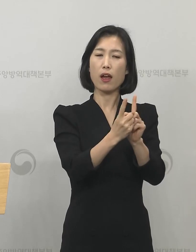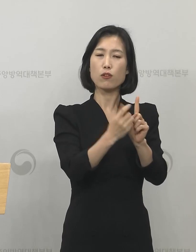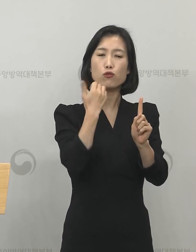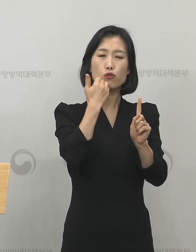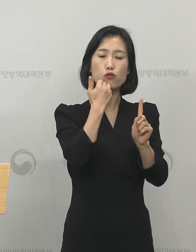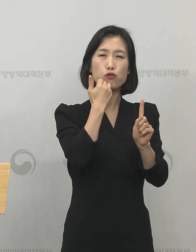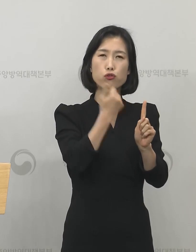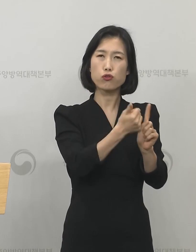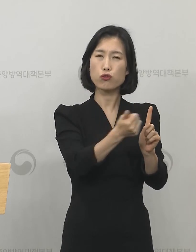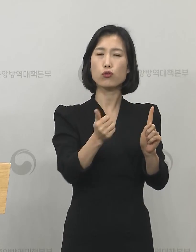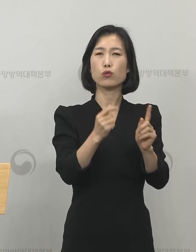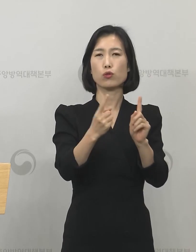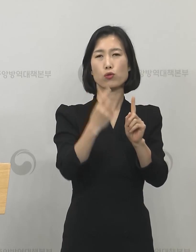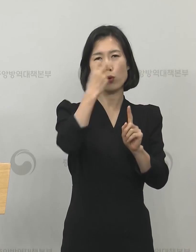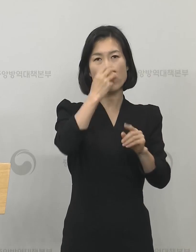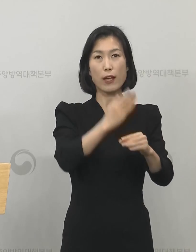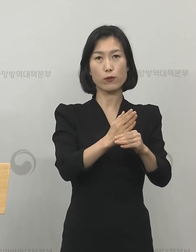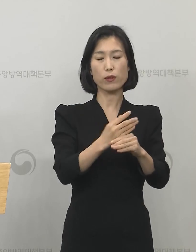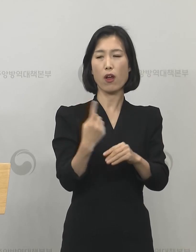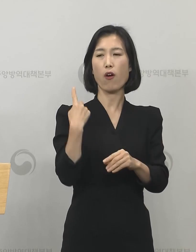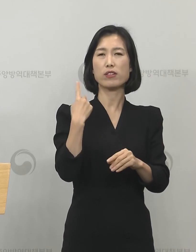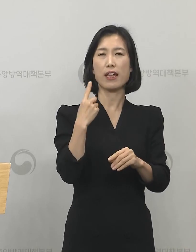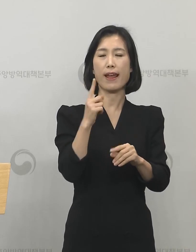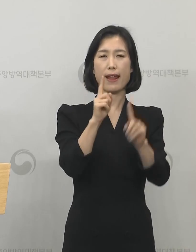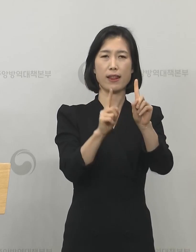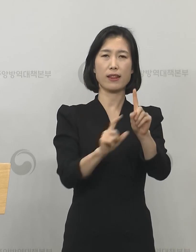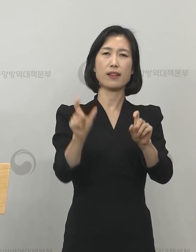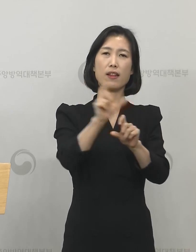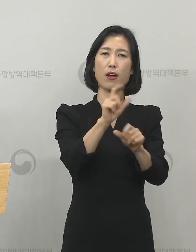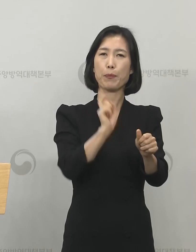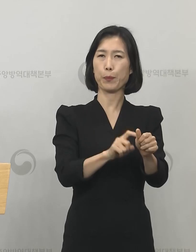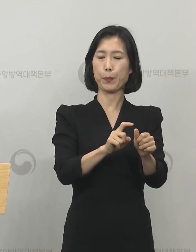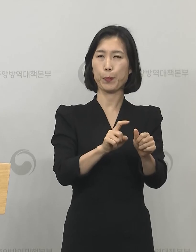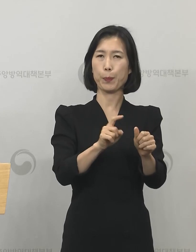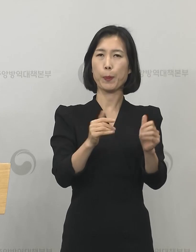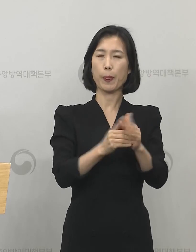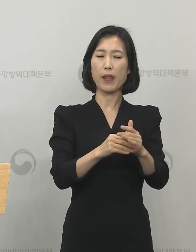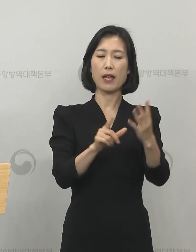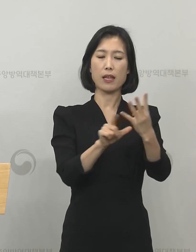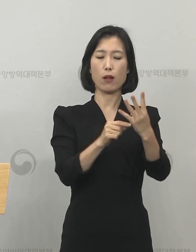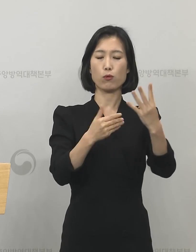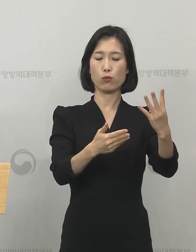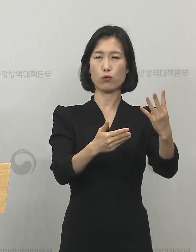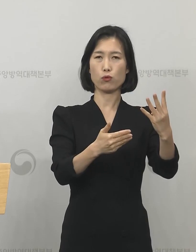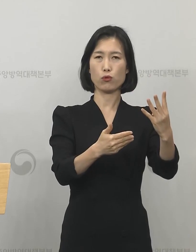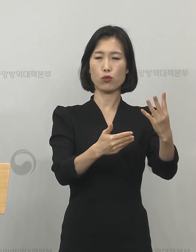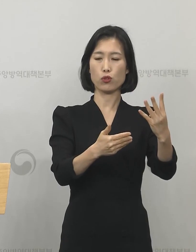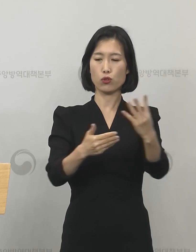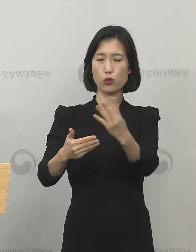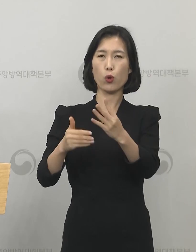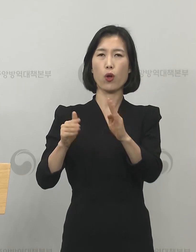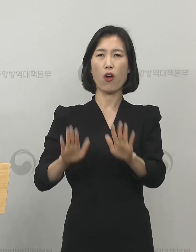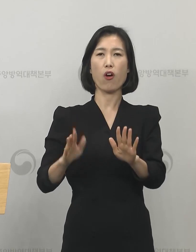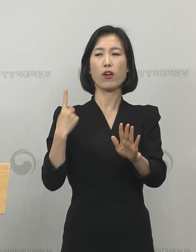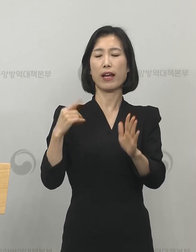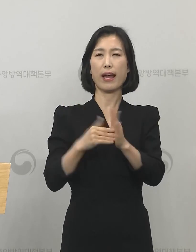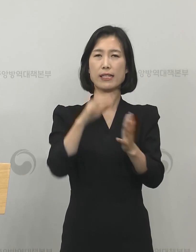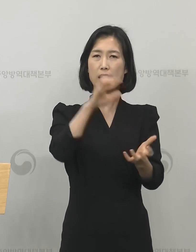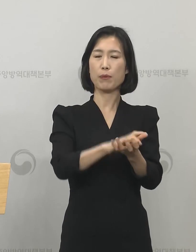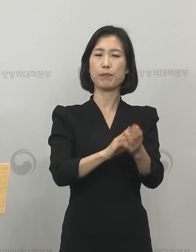계속 진행 중에 있으며 어제는 1명이 추가로 확진되어 4월 9일부터 현재까지 총